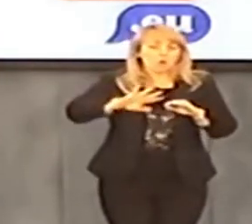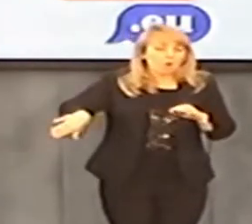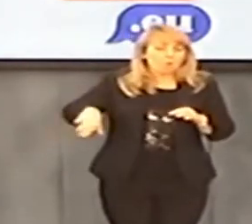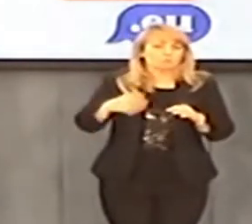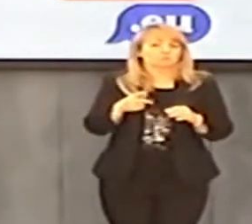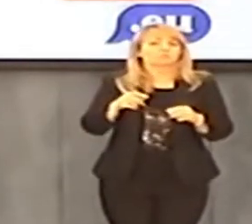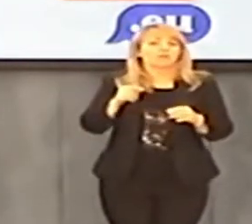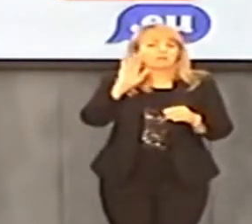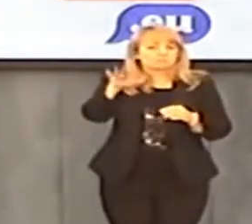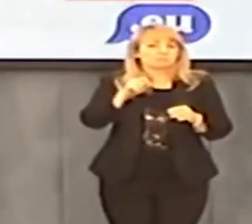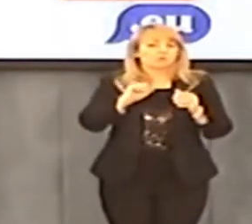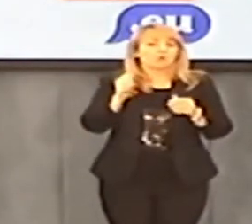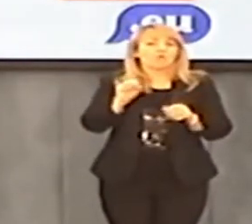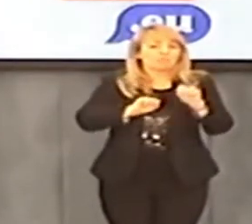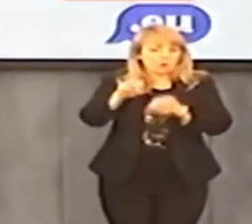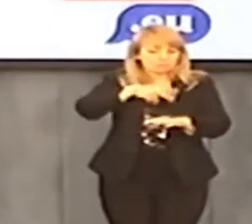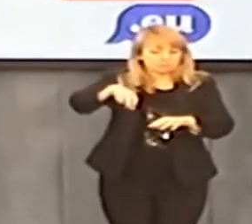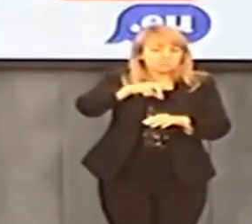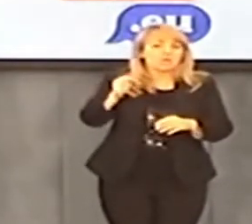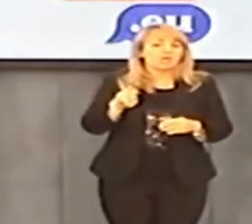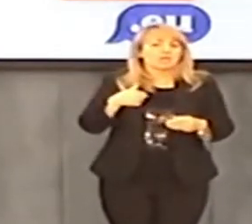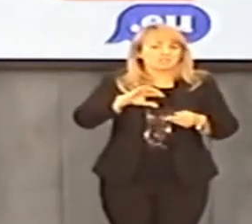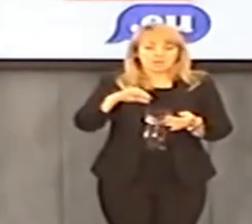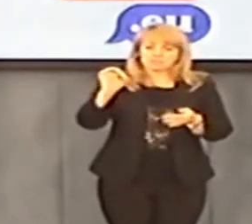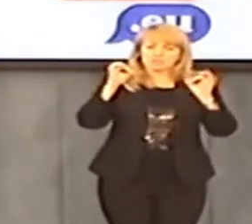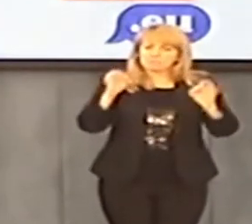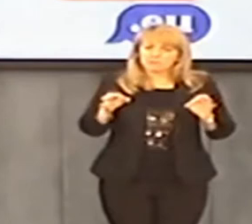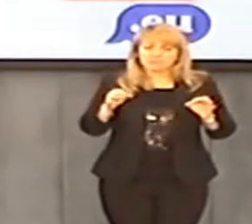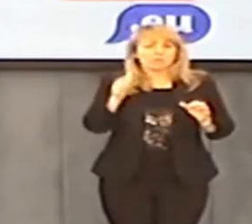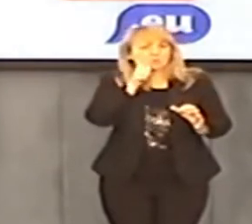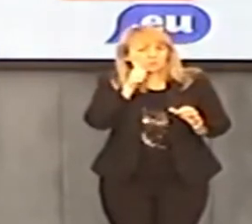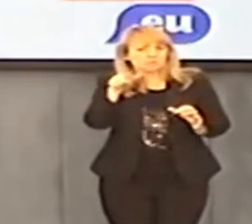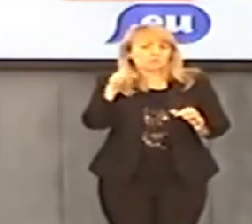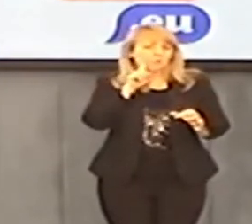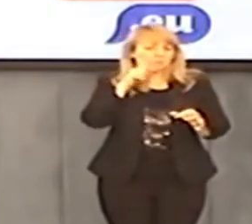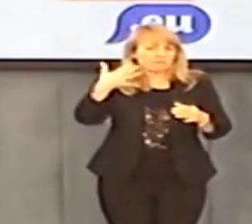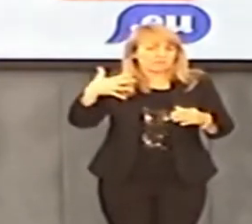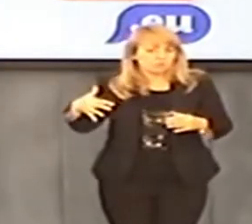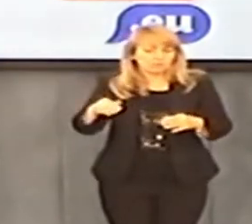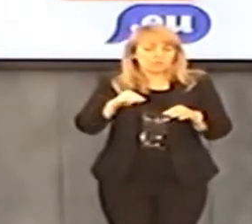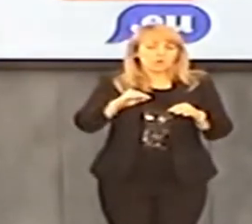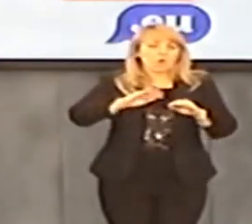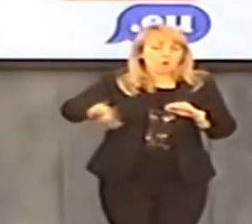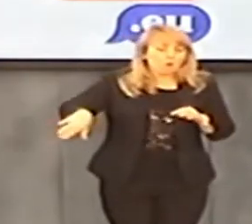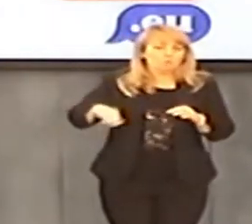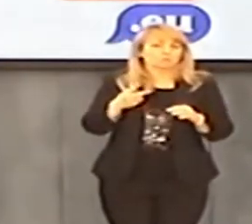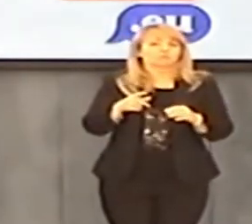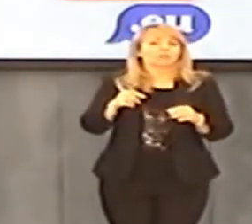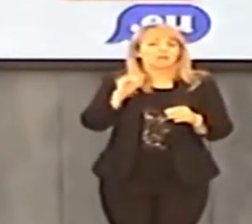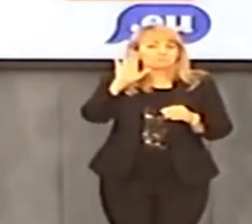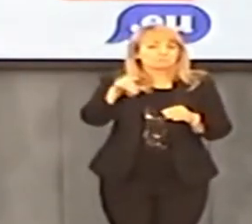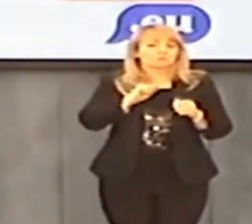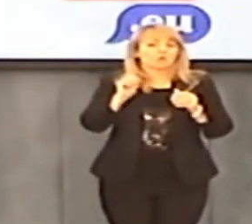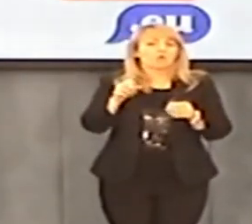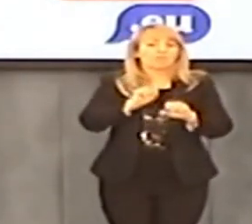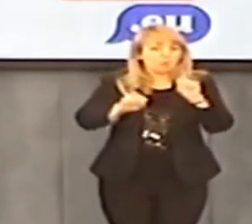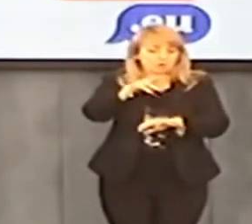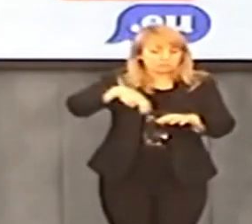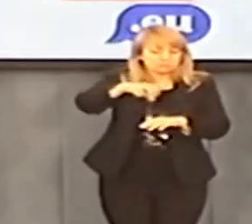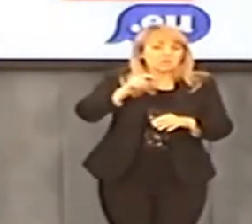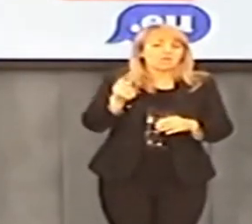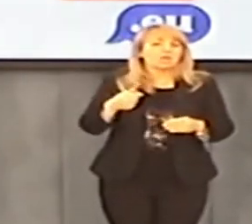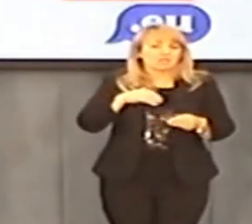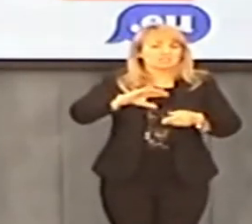czymkolwiek. Jestem pewien, że ten człowiek Wesołowski codziennie opuszcza Watykan, gwałci dzieci, płaci za prostytucję dzieci,